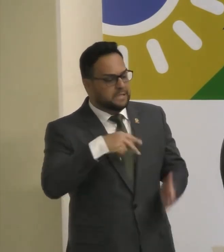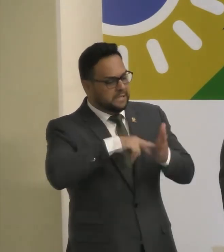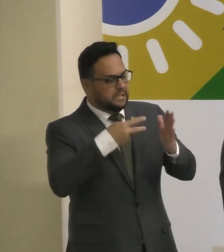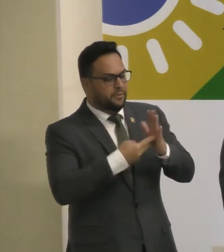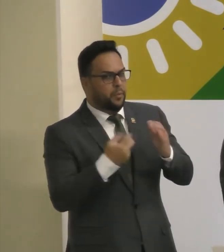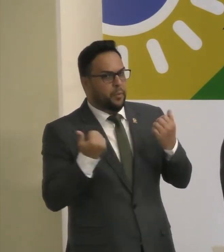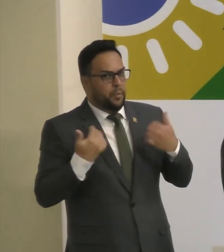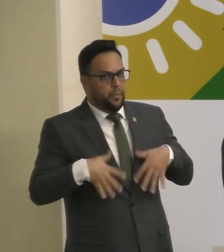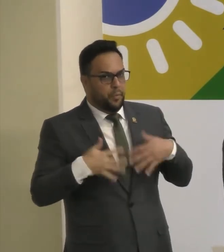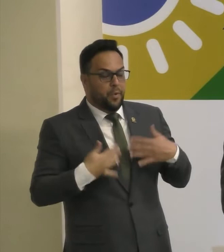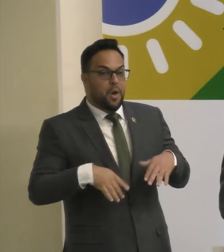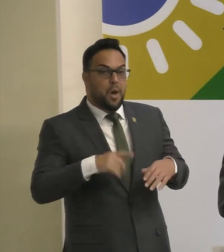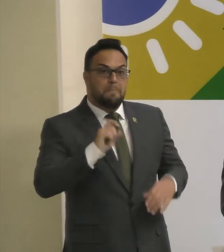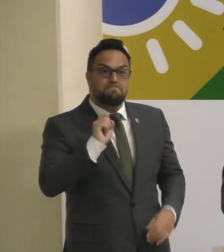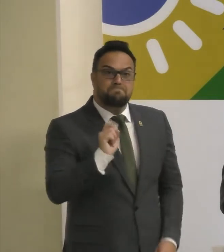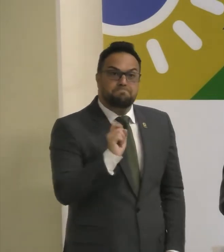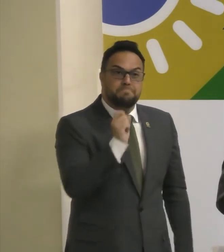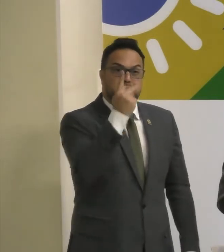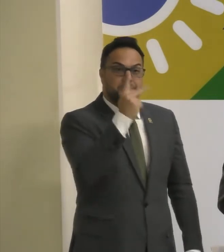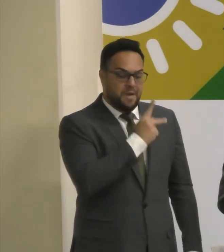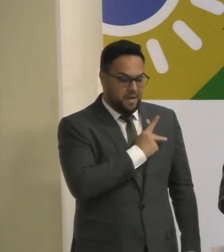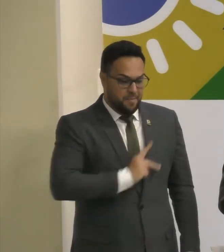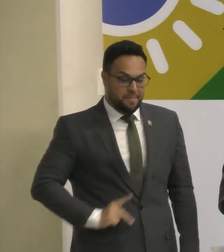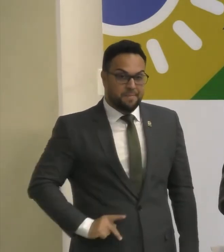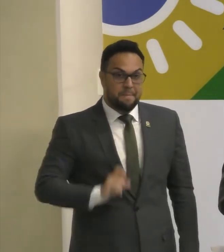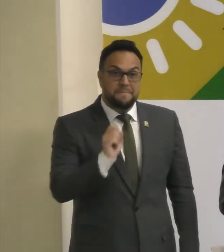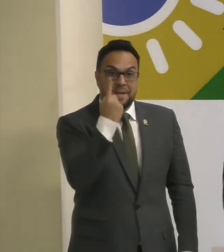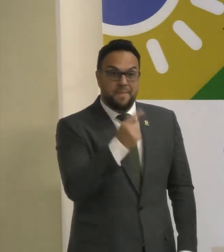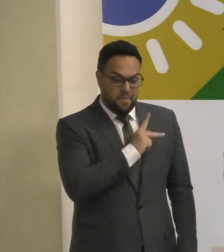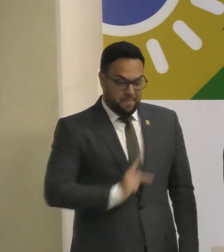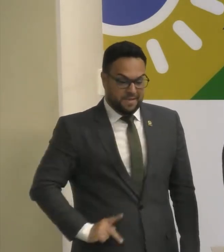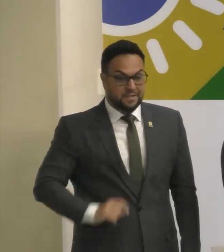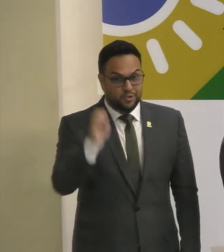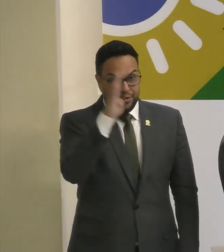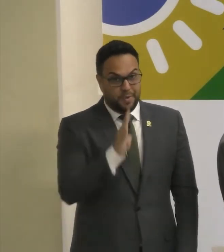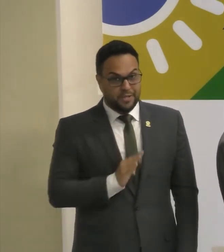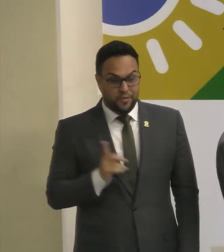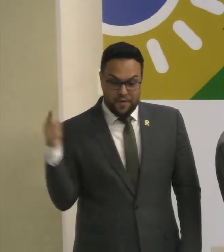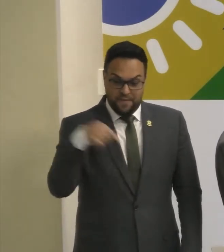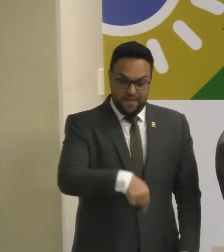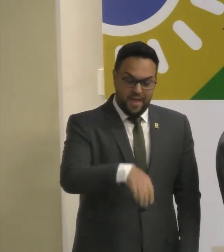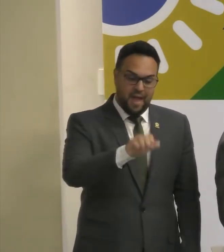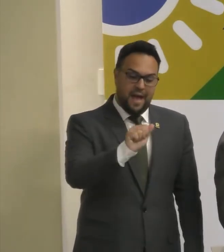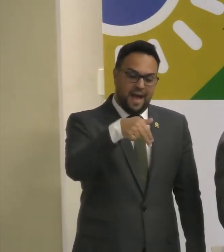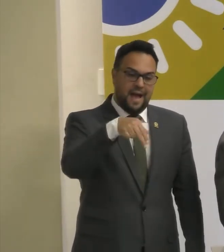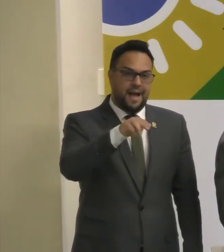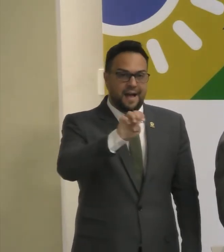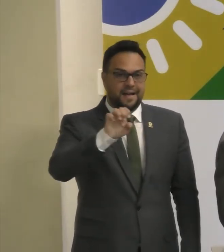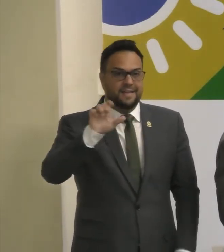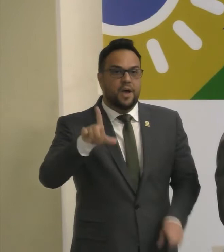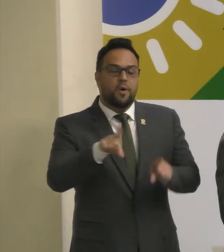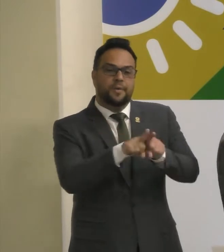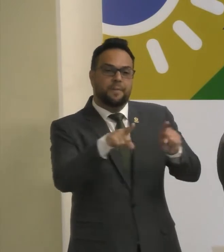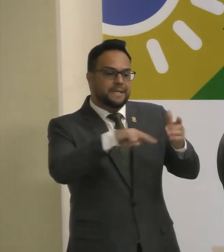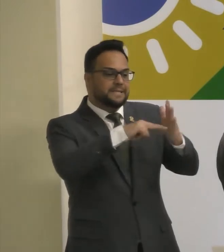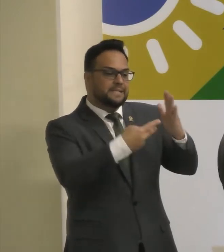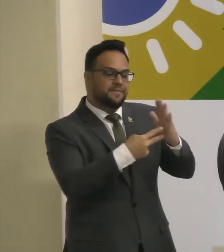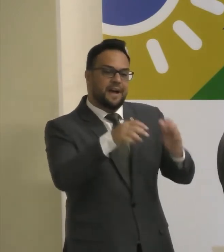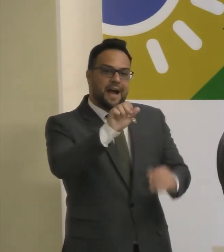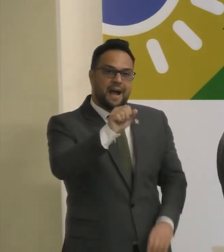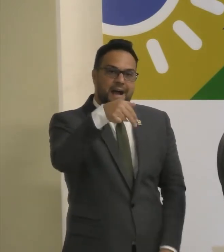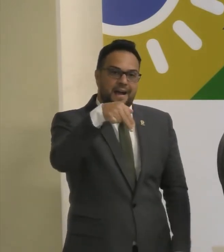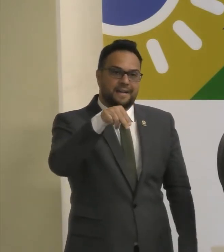o primeiro presidente da República que aqui veio. E, segundo, pelo que a ANEL representa. O nosso